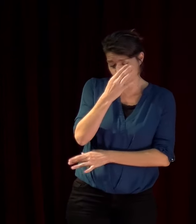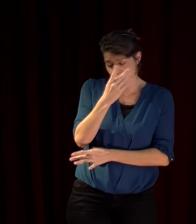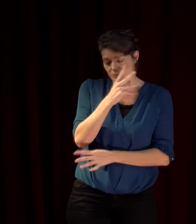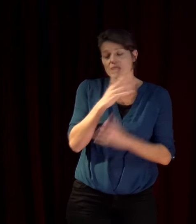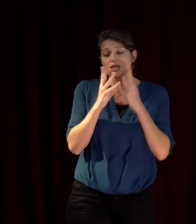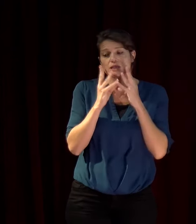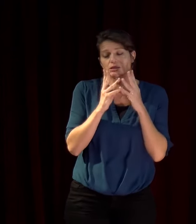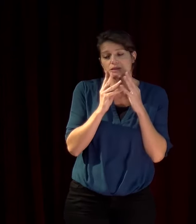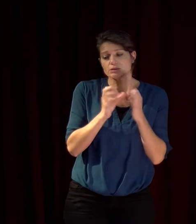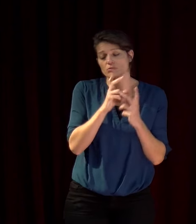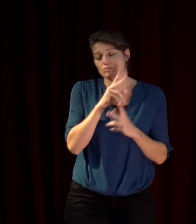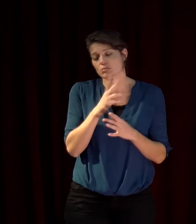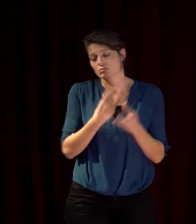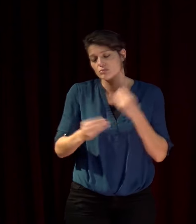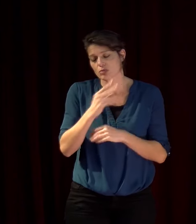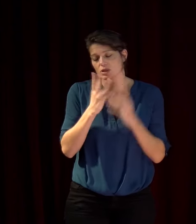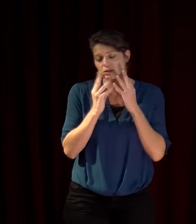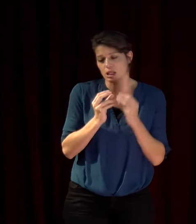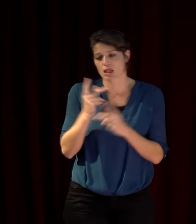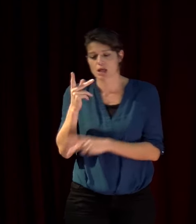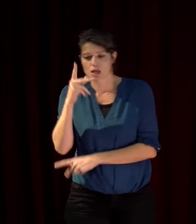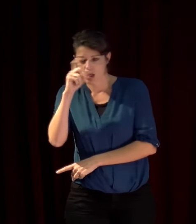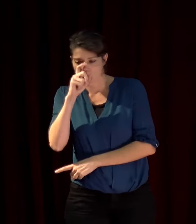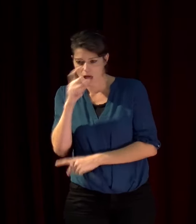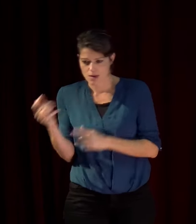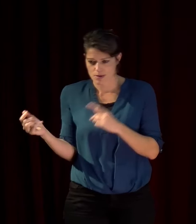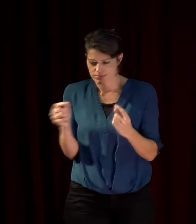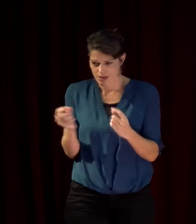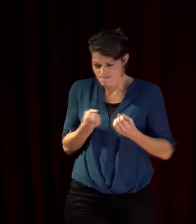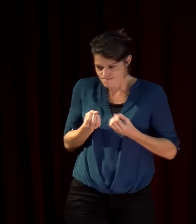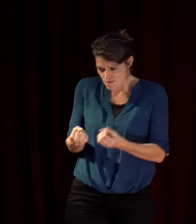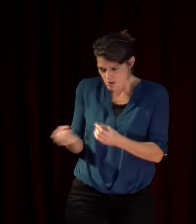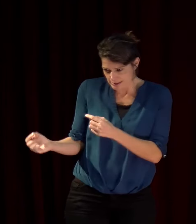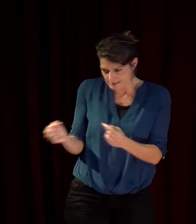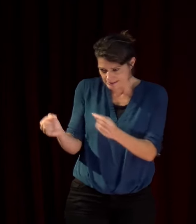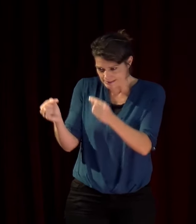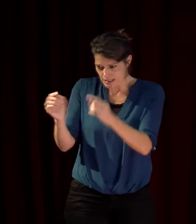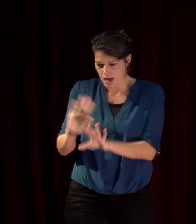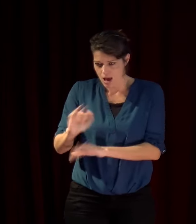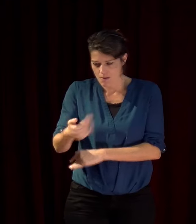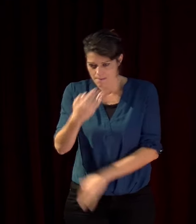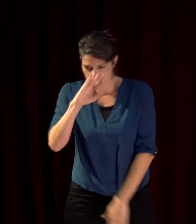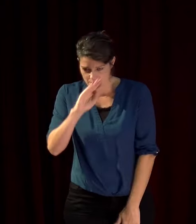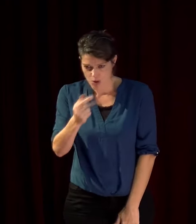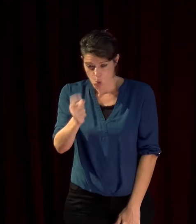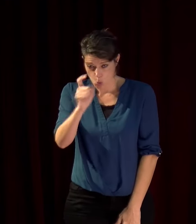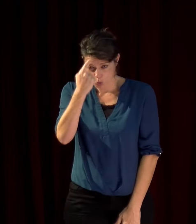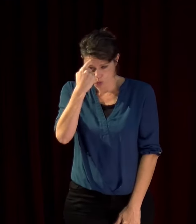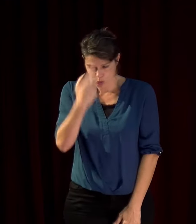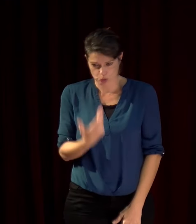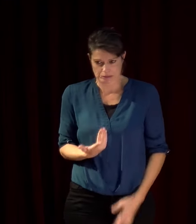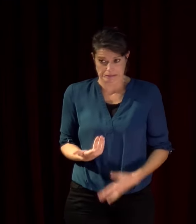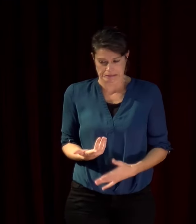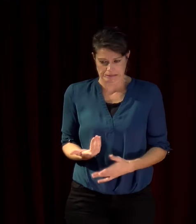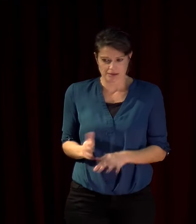un jeu de dupe et ils sont aperçus qu'ils étaient dans la mauvaise voie que je le sache les